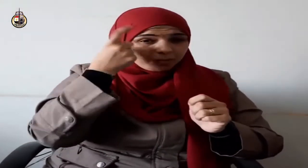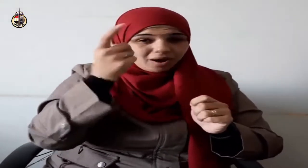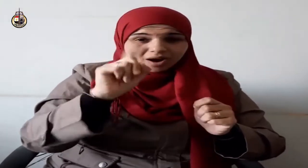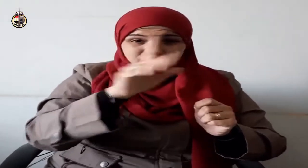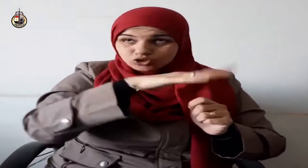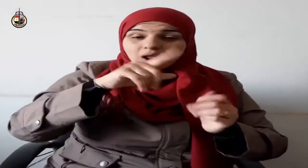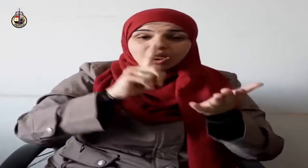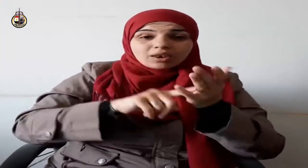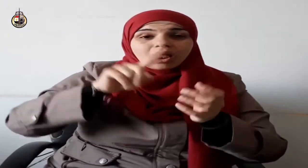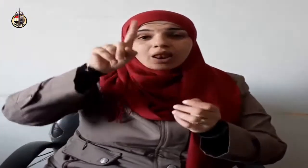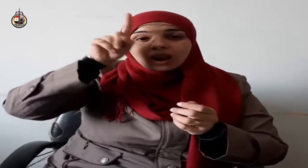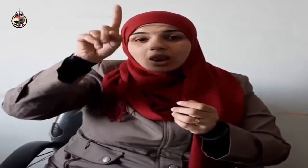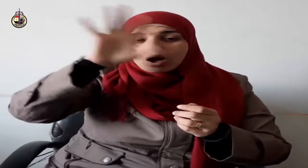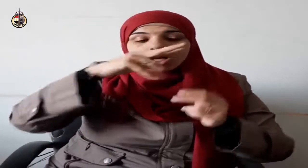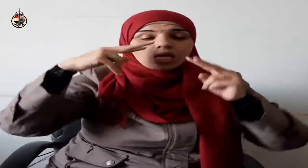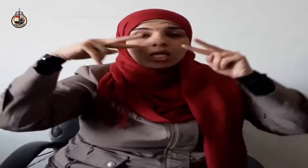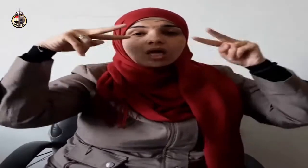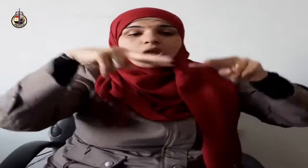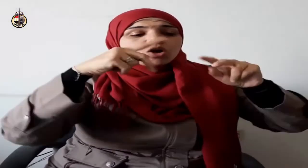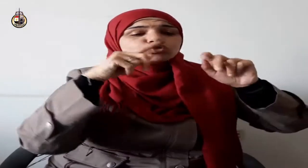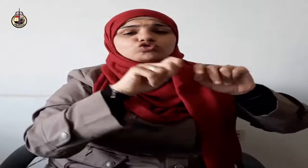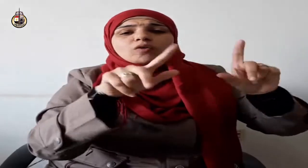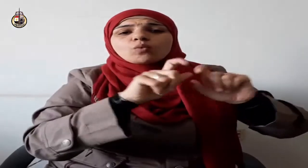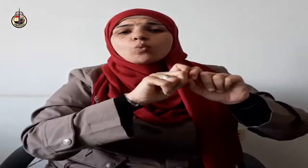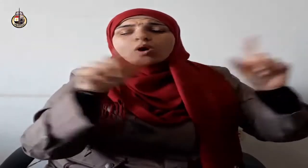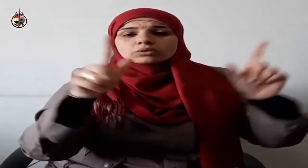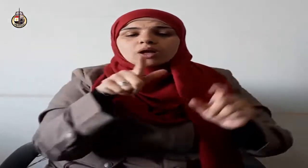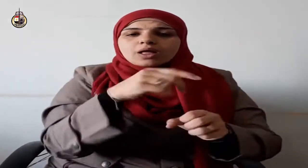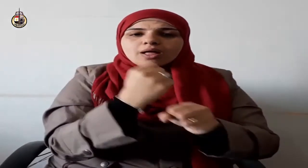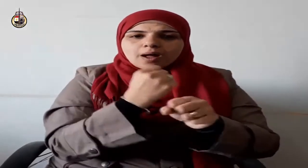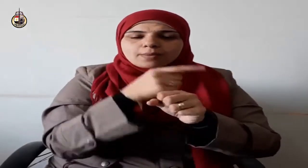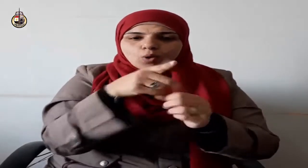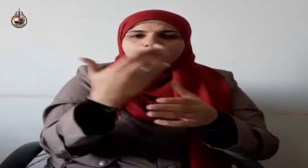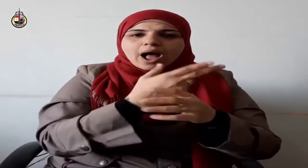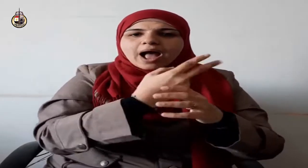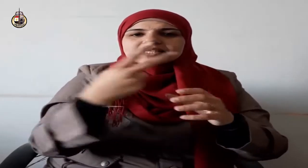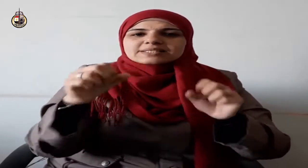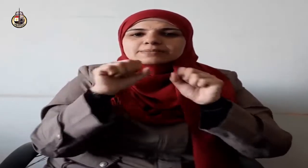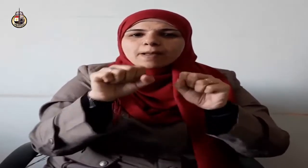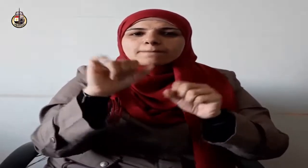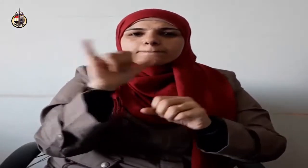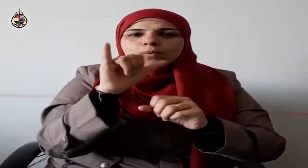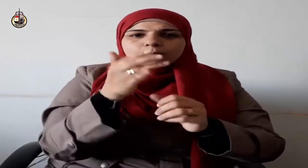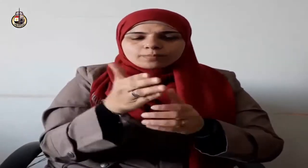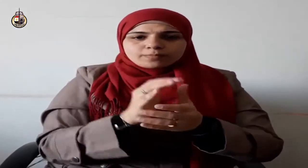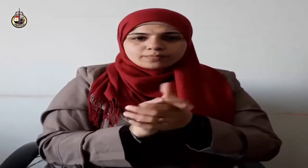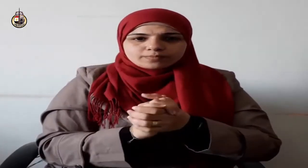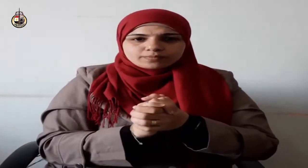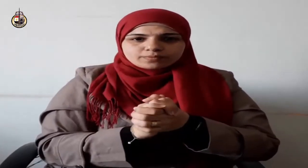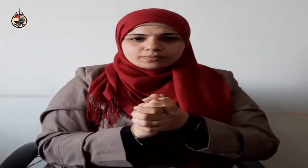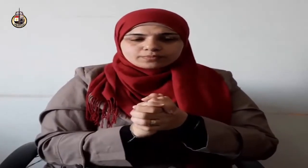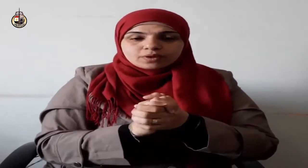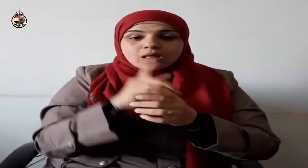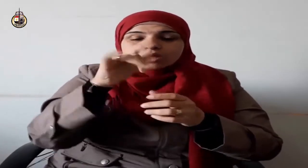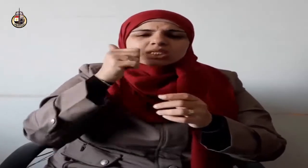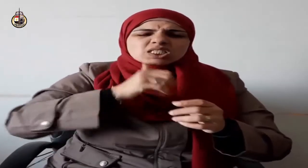يحقق العبد تمام مراقبة الله عز وجل ويوقن تمام اليقين أن